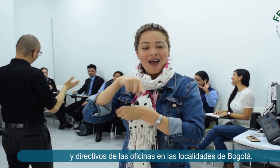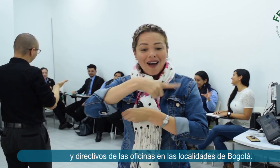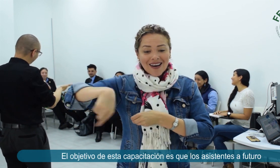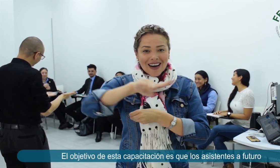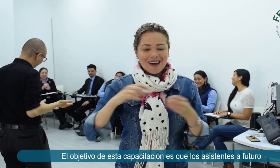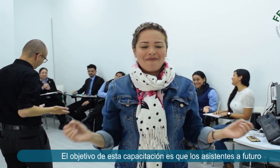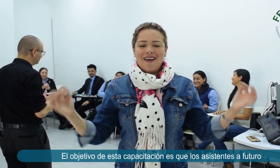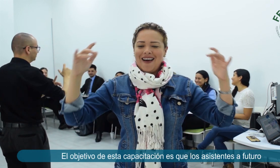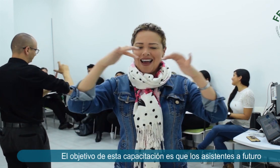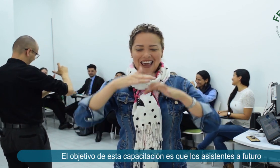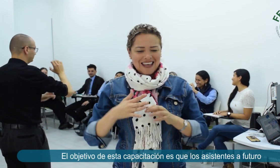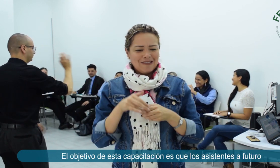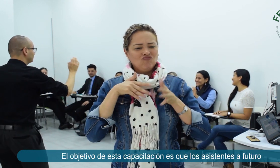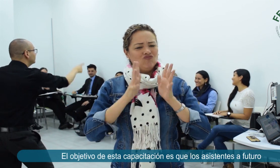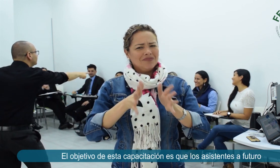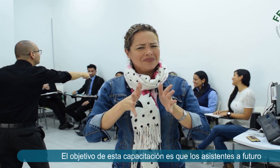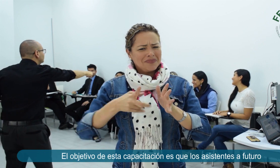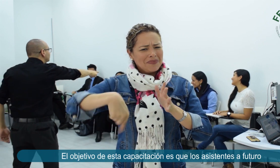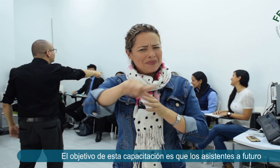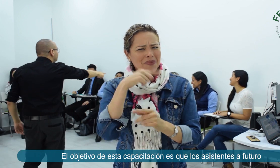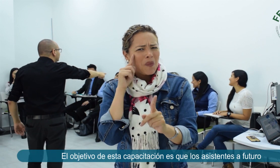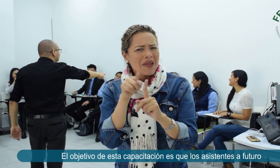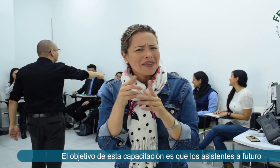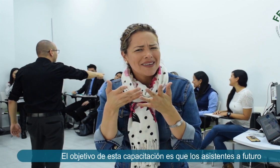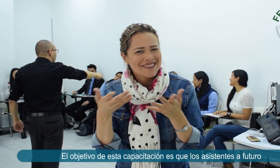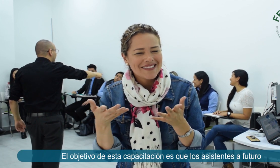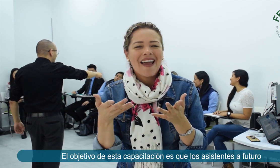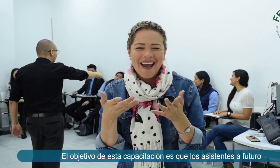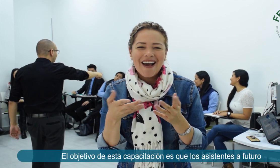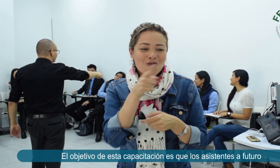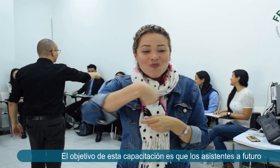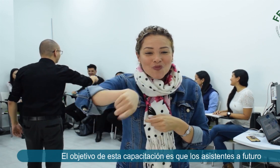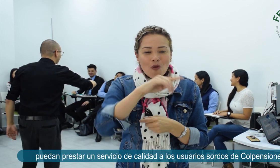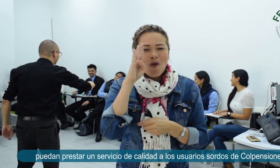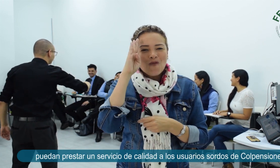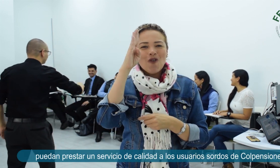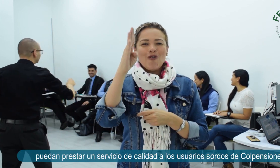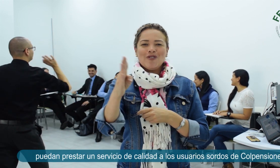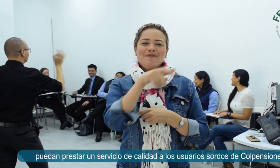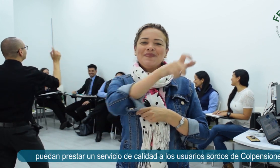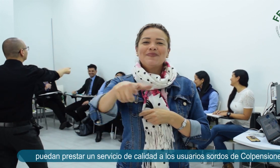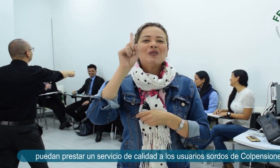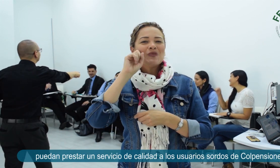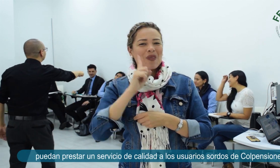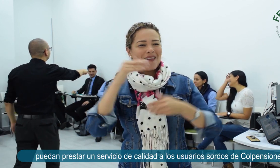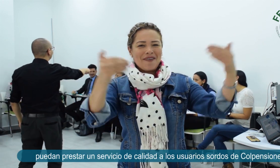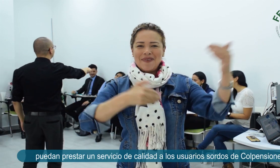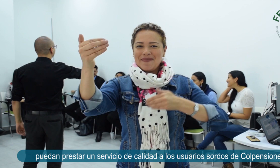El objetivo de esta capacitación es que los asistentes a futuro puedan prestar un servicio de calidad a los